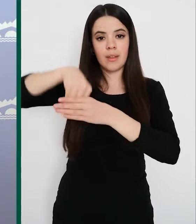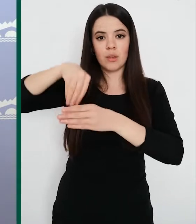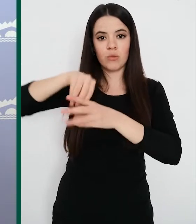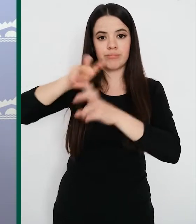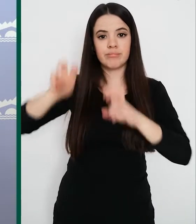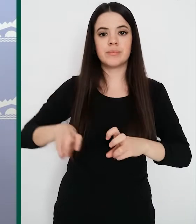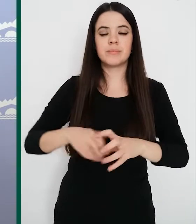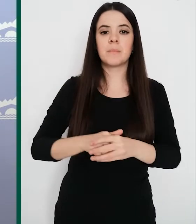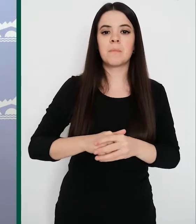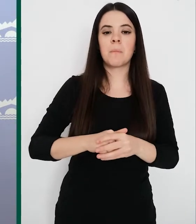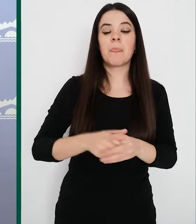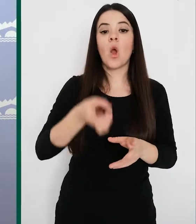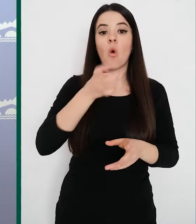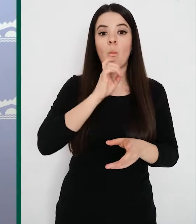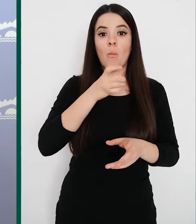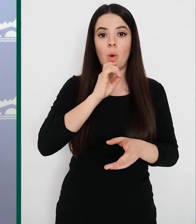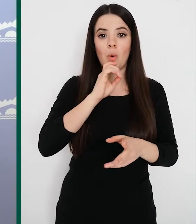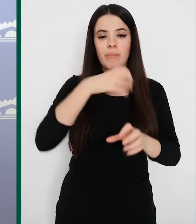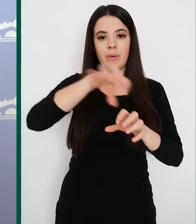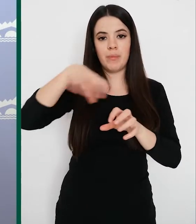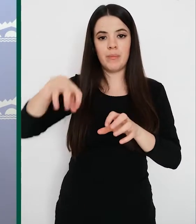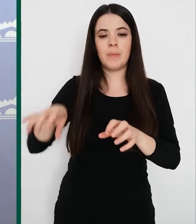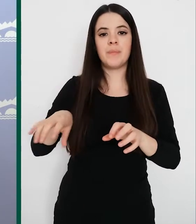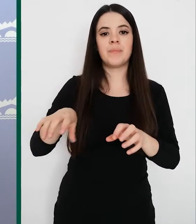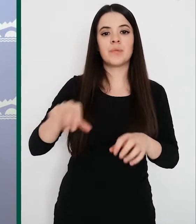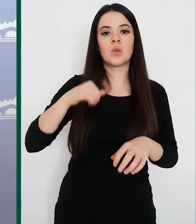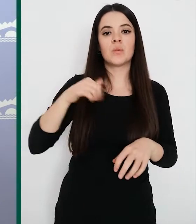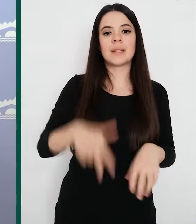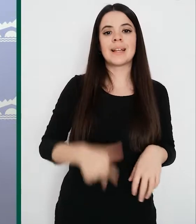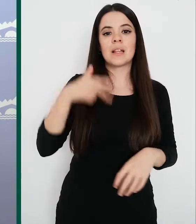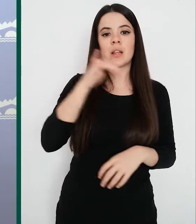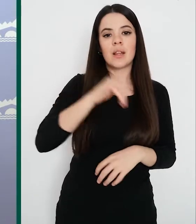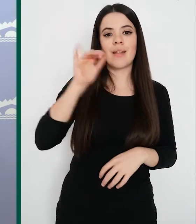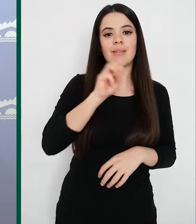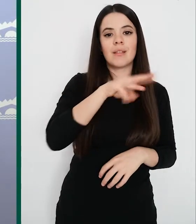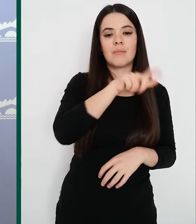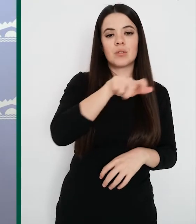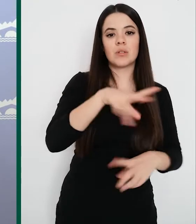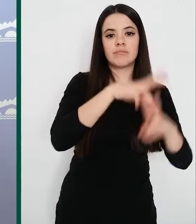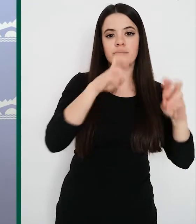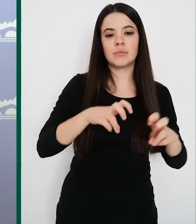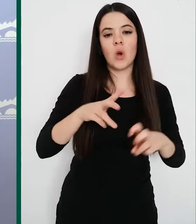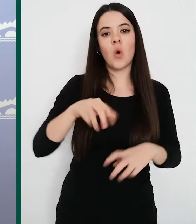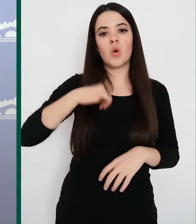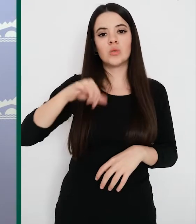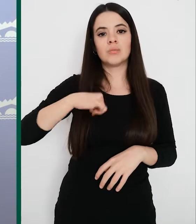Repartidas de la siguiente manera. En el Hospital General de La Rioja hay ingresados 13 pacientes. En el Hospital San Pedro hay